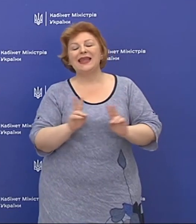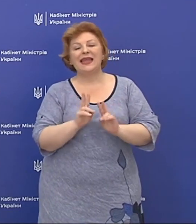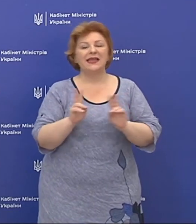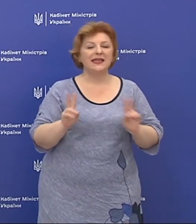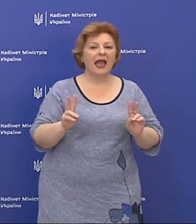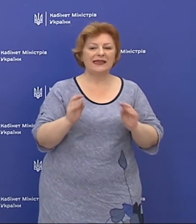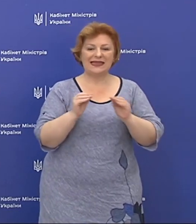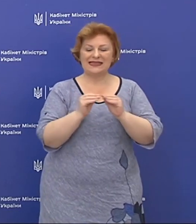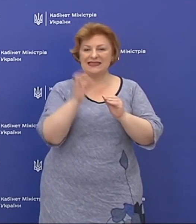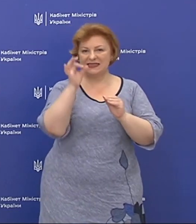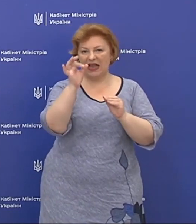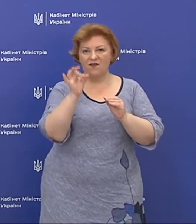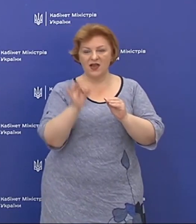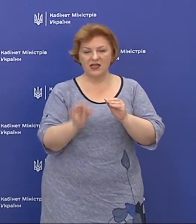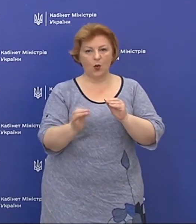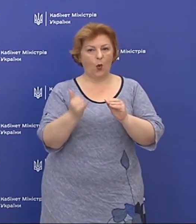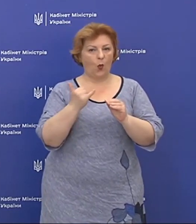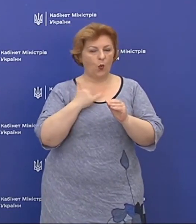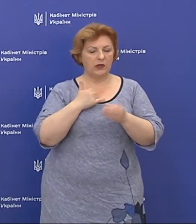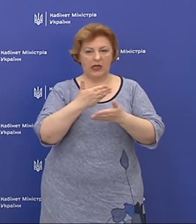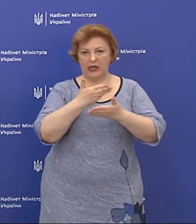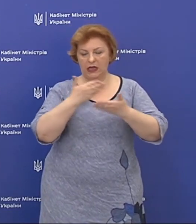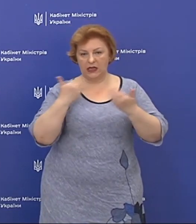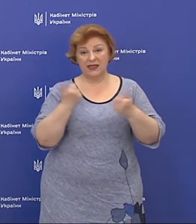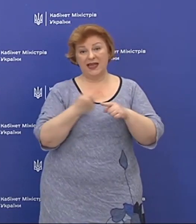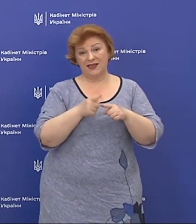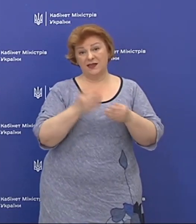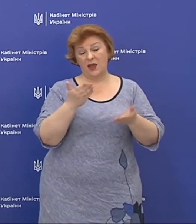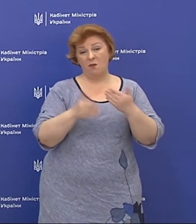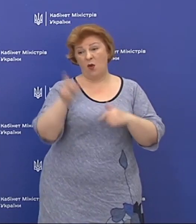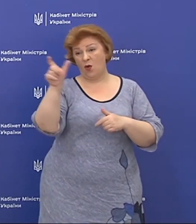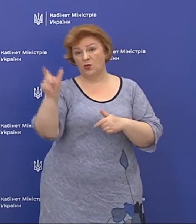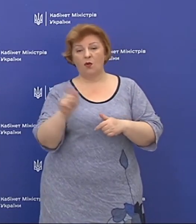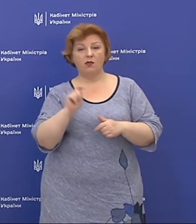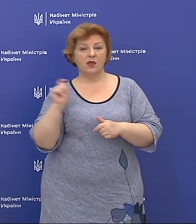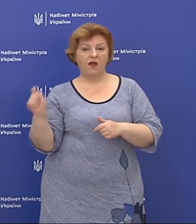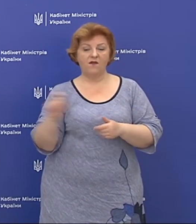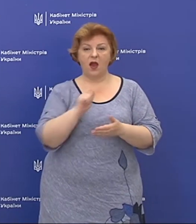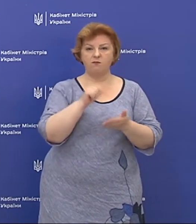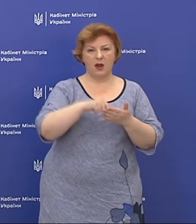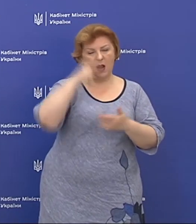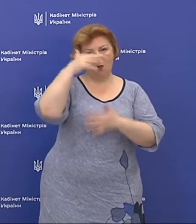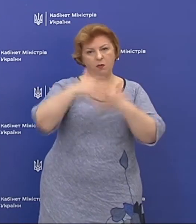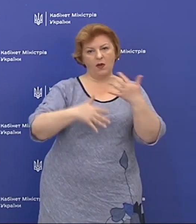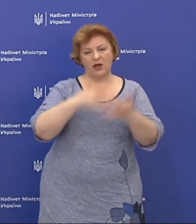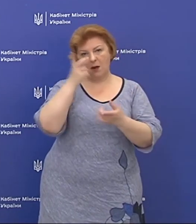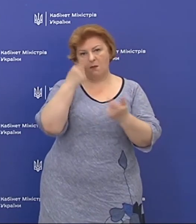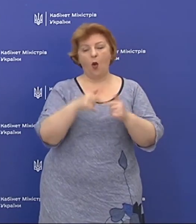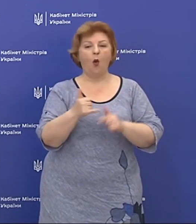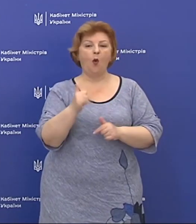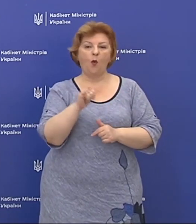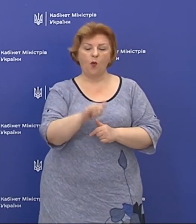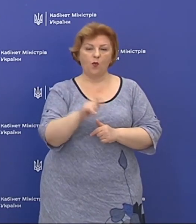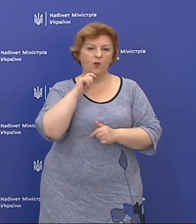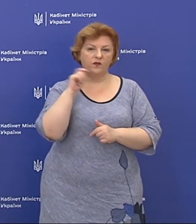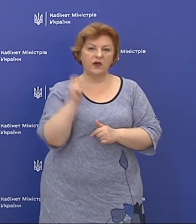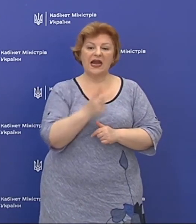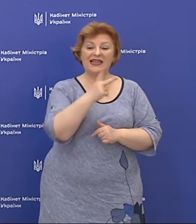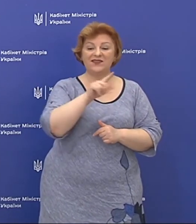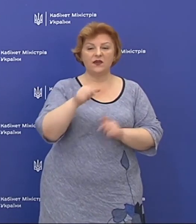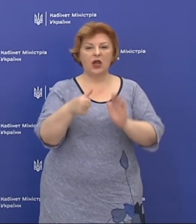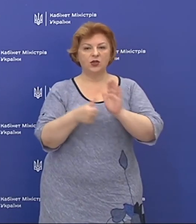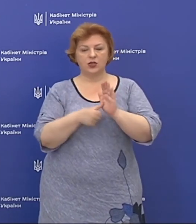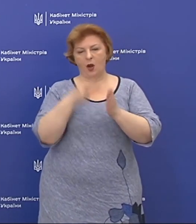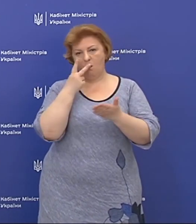10% в нас не існує. Це, мабуть, людина, яка задавала питання, переплутала країну. В Україні 2,6%